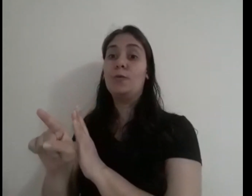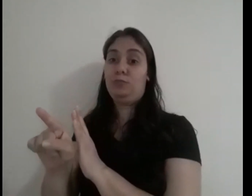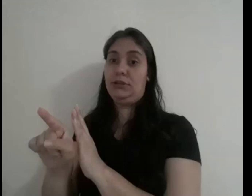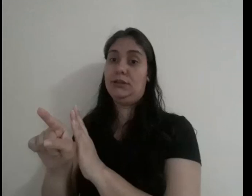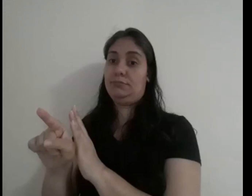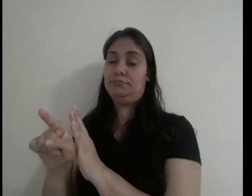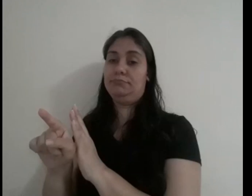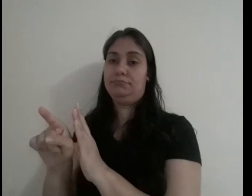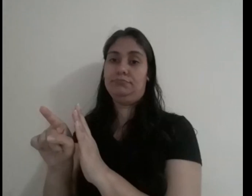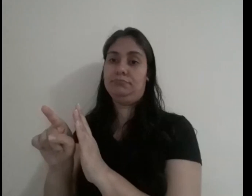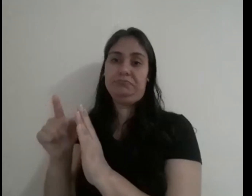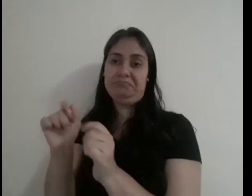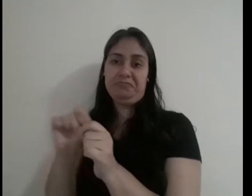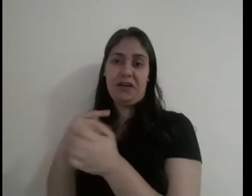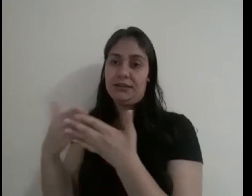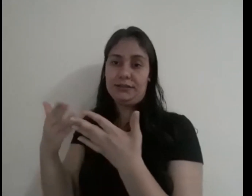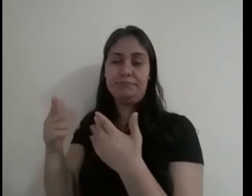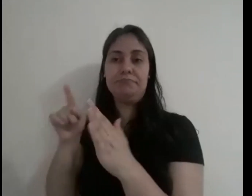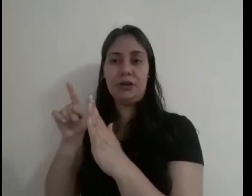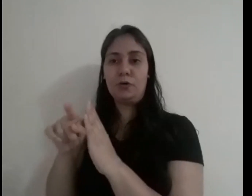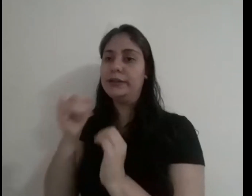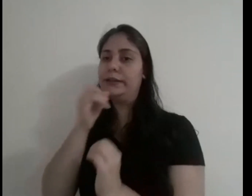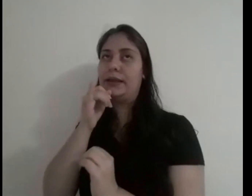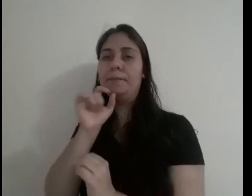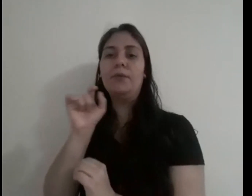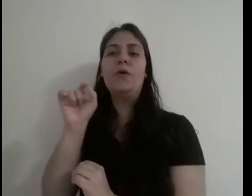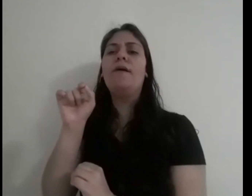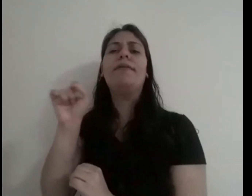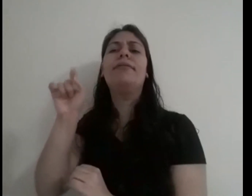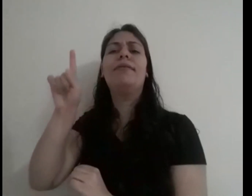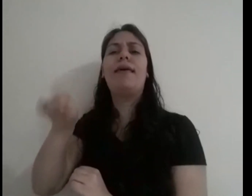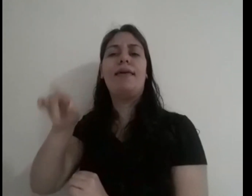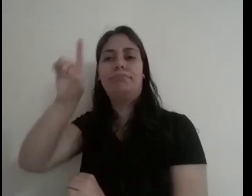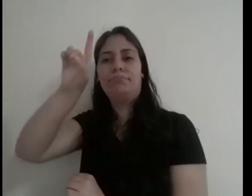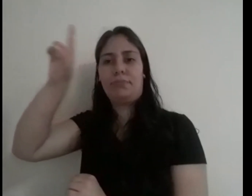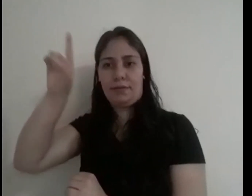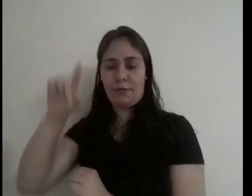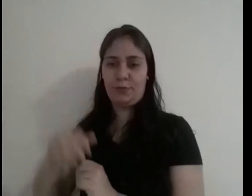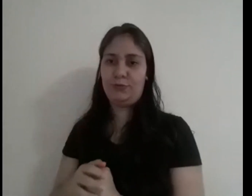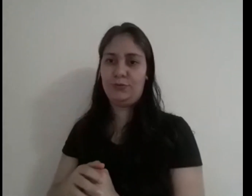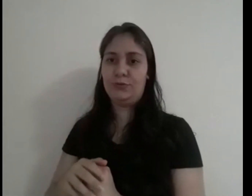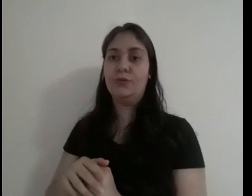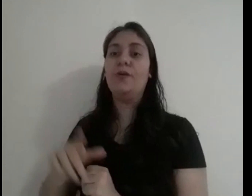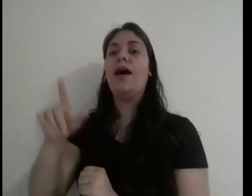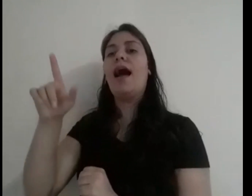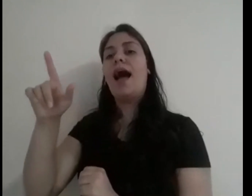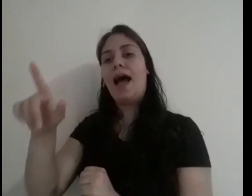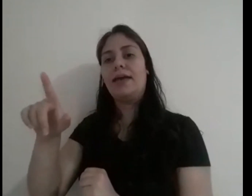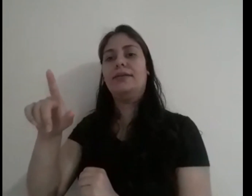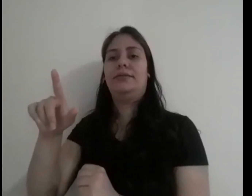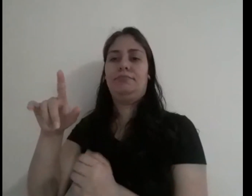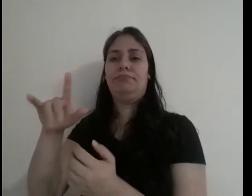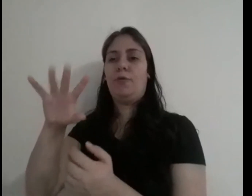por exemplo, ele fazia uma pergunta para um médio. Por exemplo, o que é Deus? E o médio,